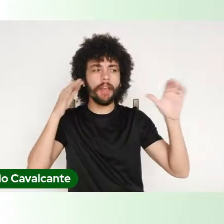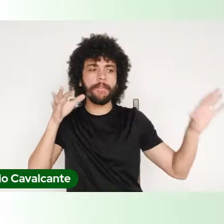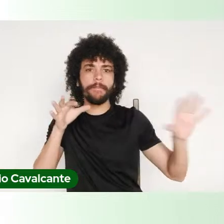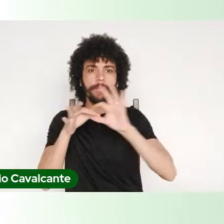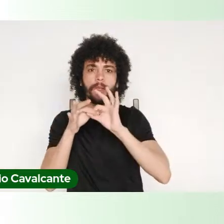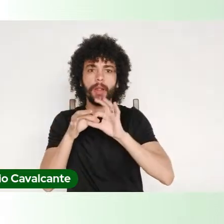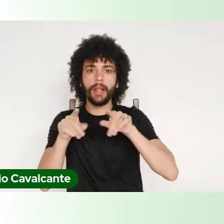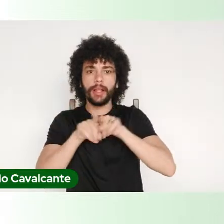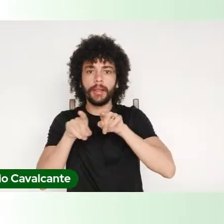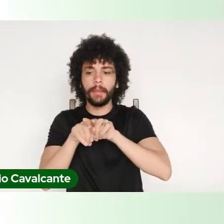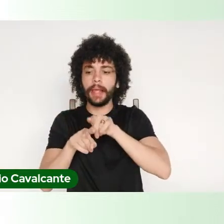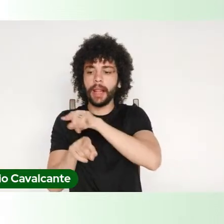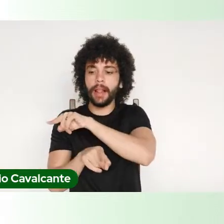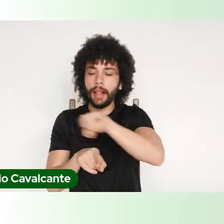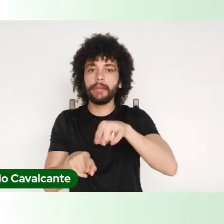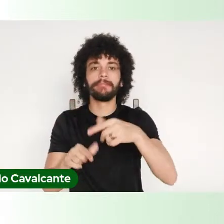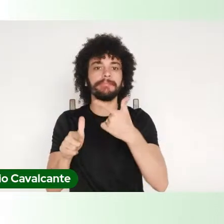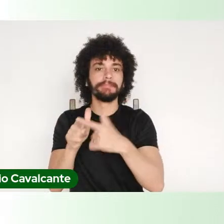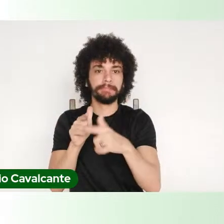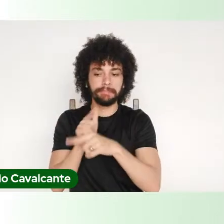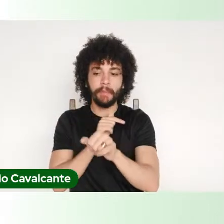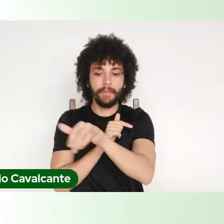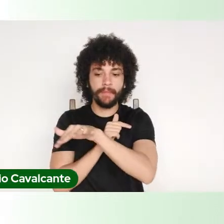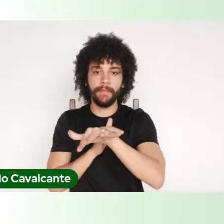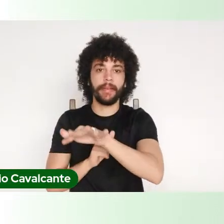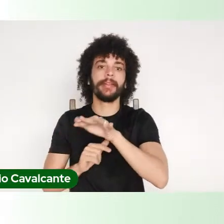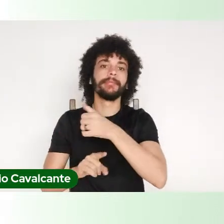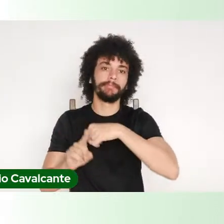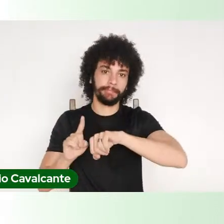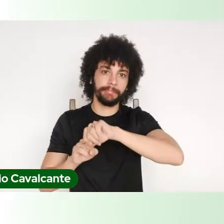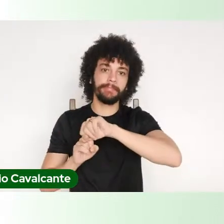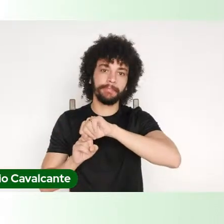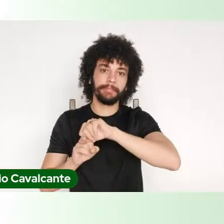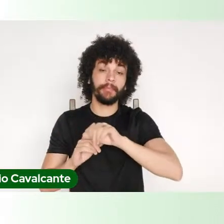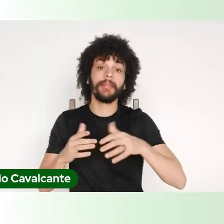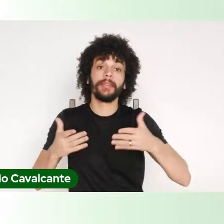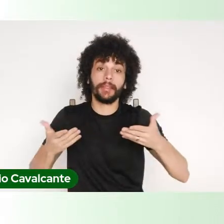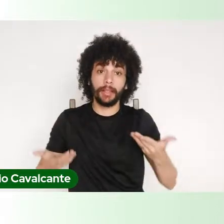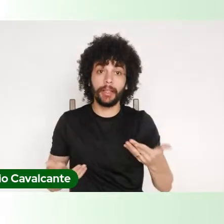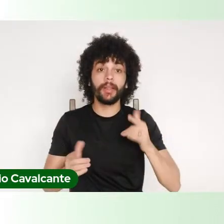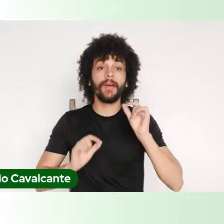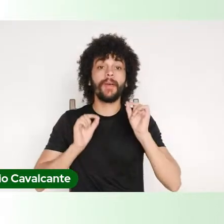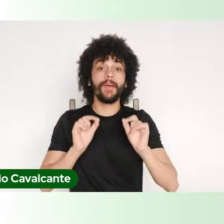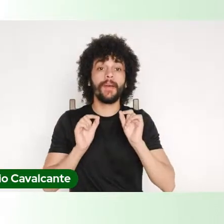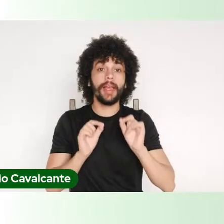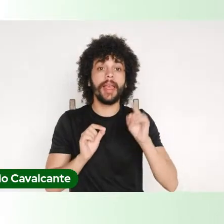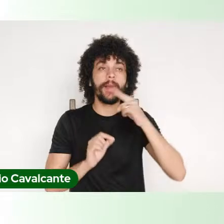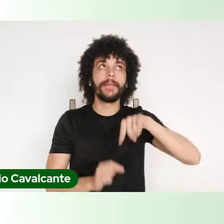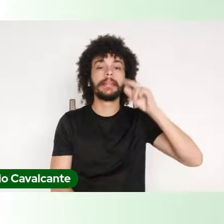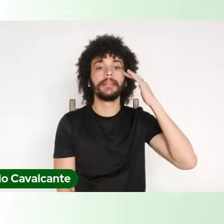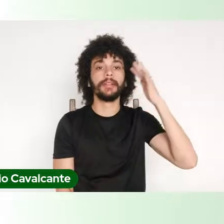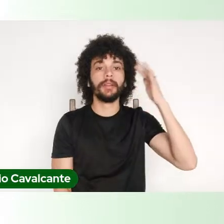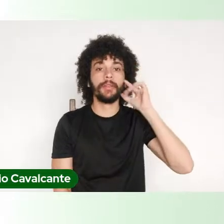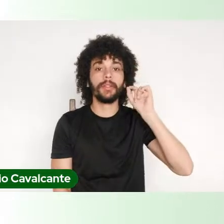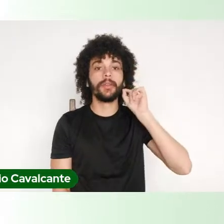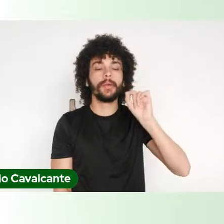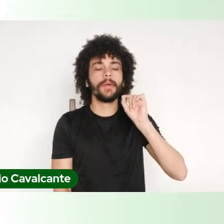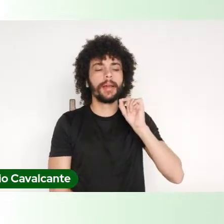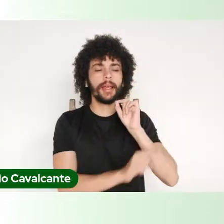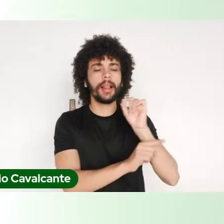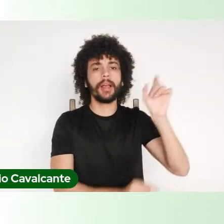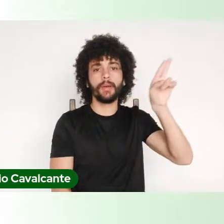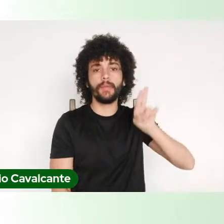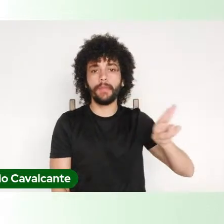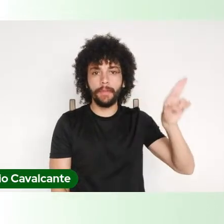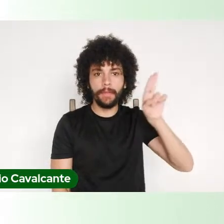resolver problemas da sociedade. Então, a questão da universidade se repensar nesse tempo